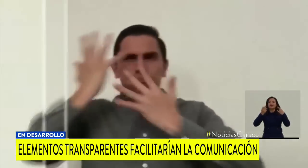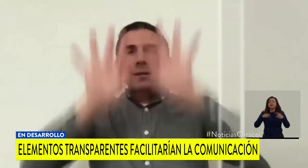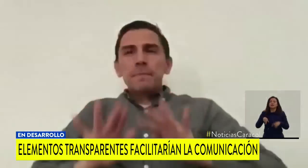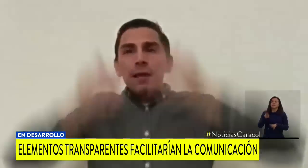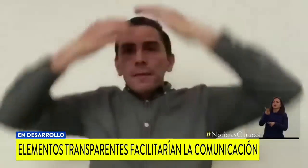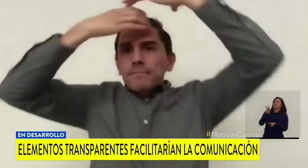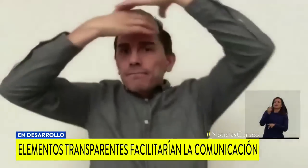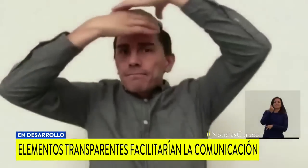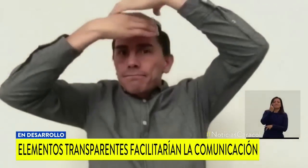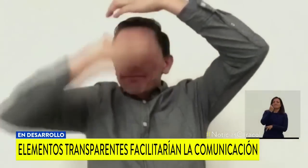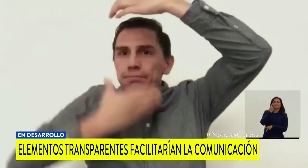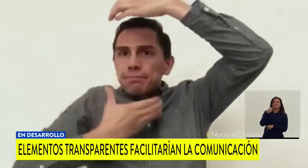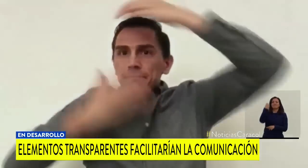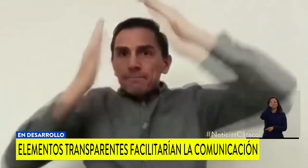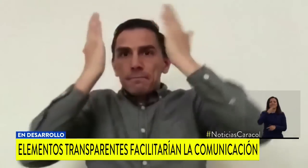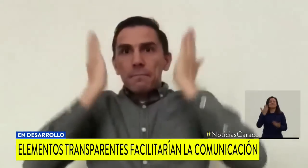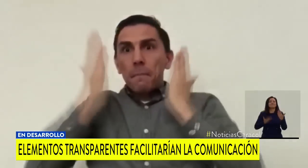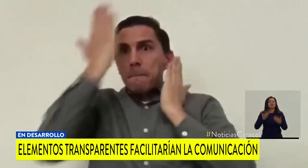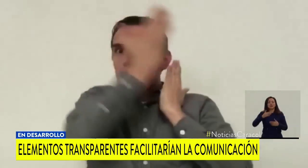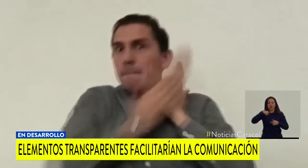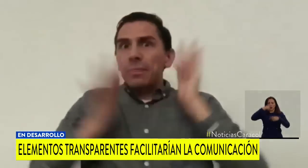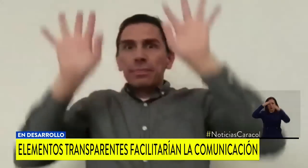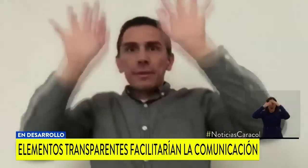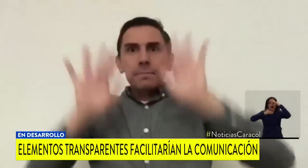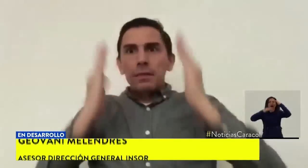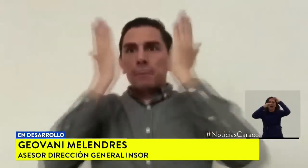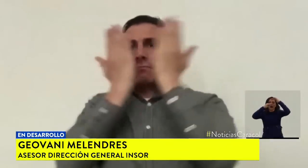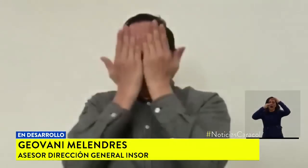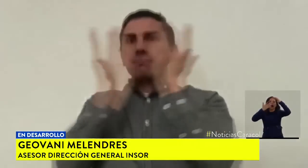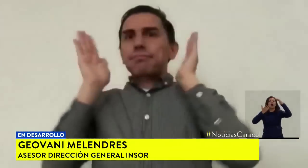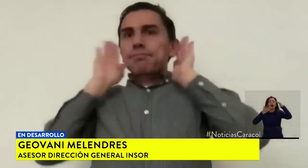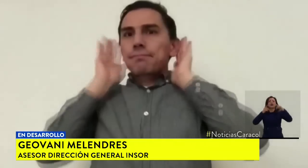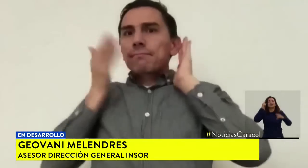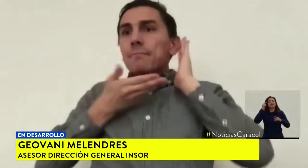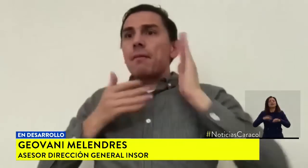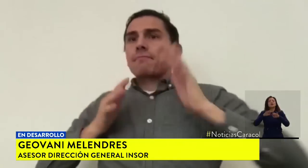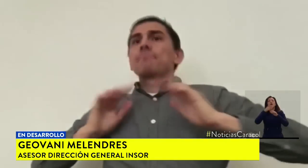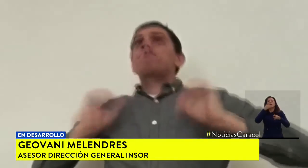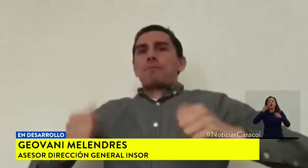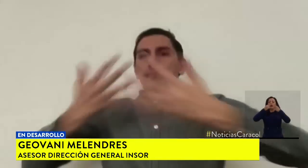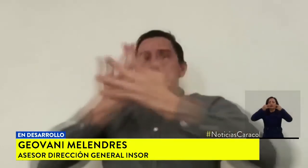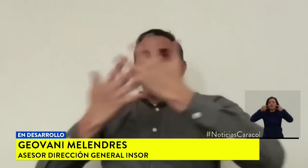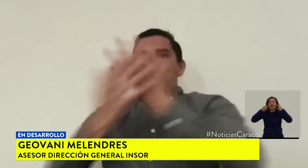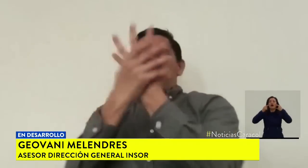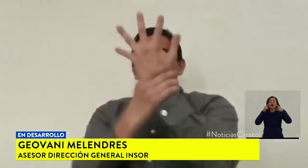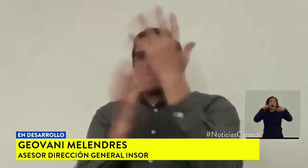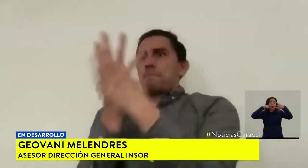van a entender. Y pensando en esto se puede tomar como solución usar mascarillas transparentes